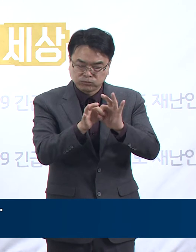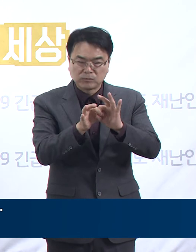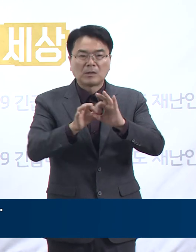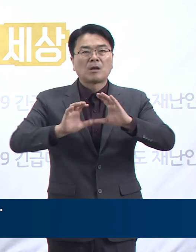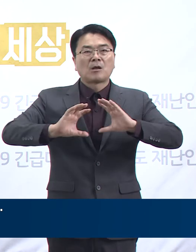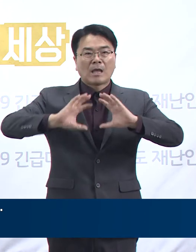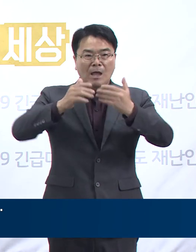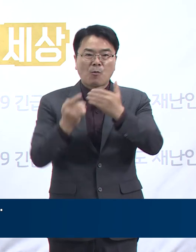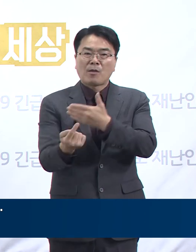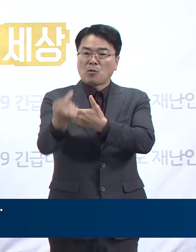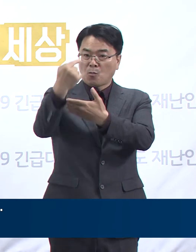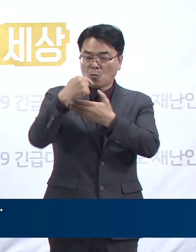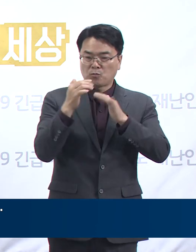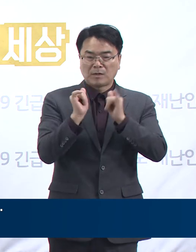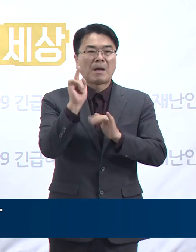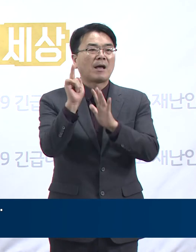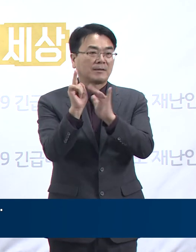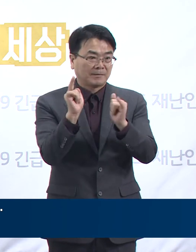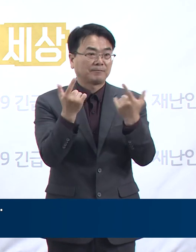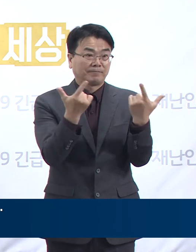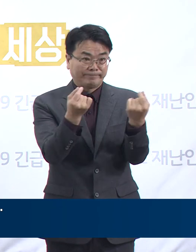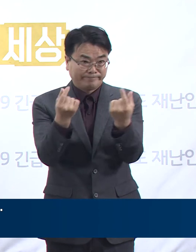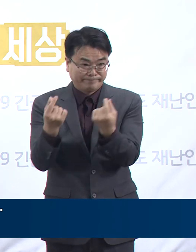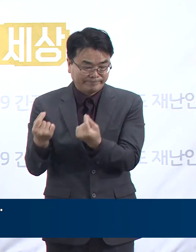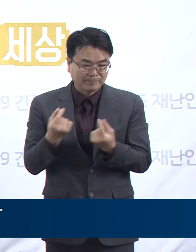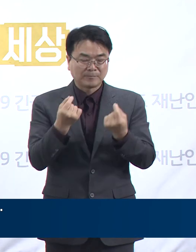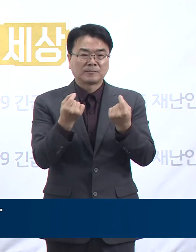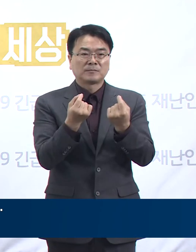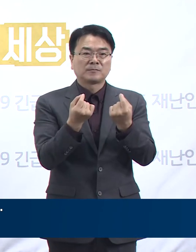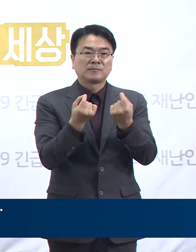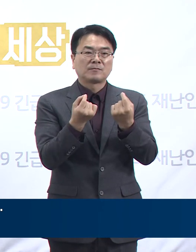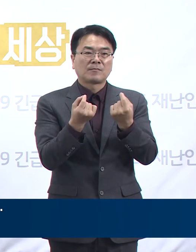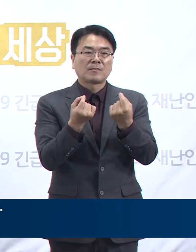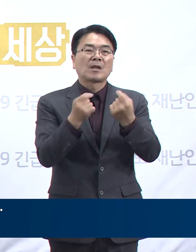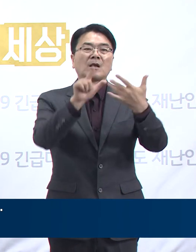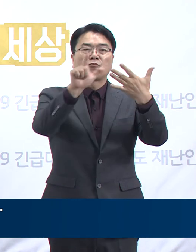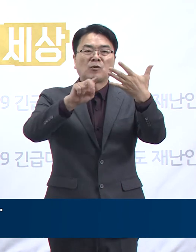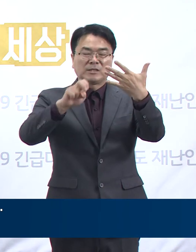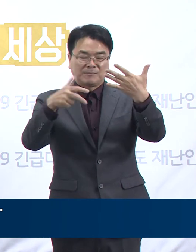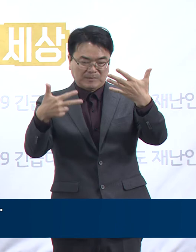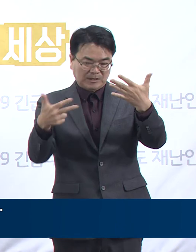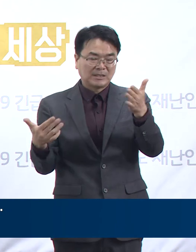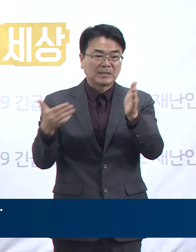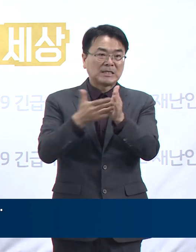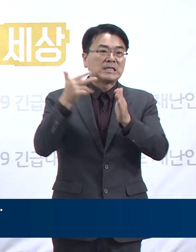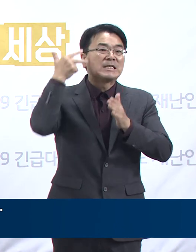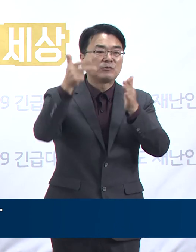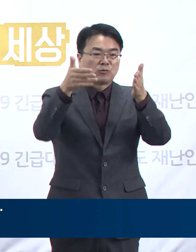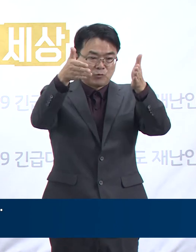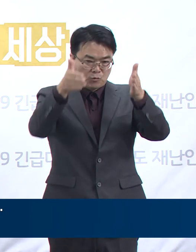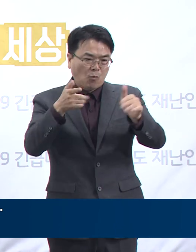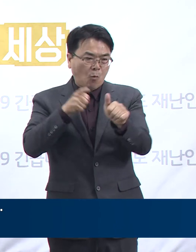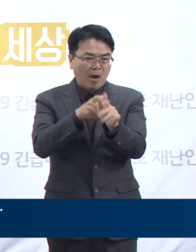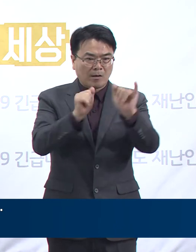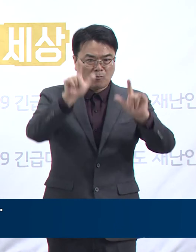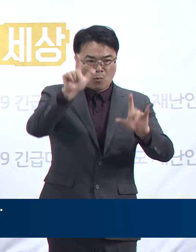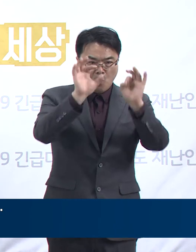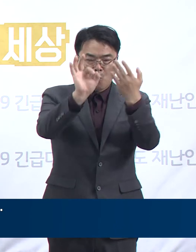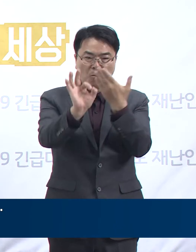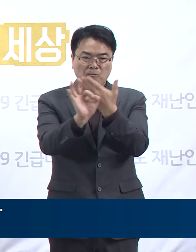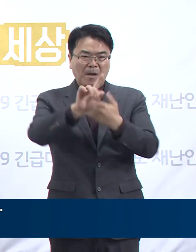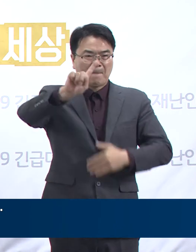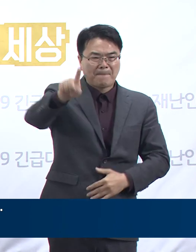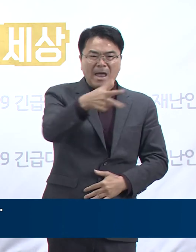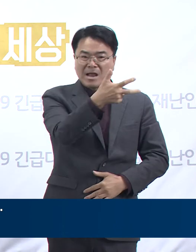1명이었습니다. 지난 9월 21일부터 27일까지 일주일간의 확진자 추이를 보면 총